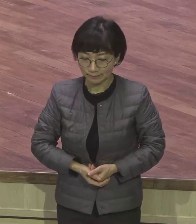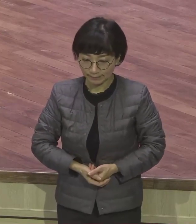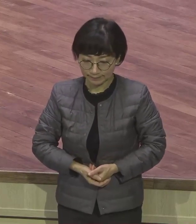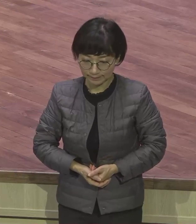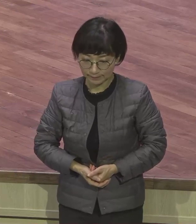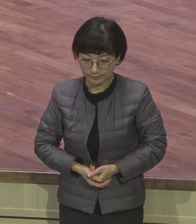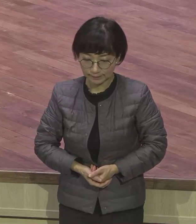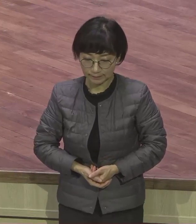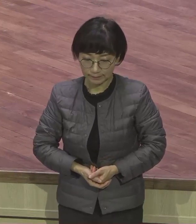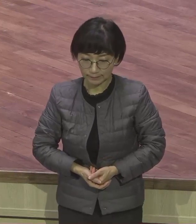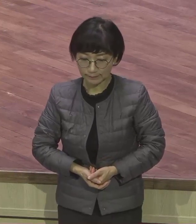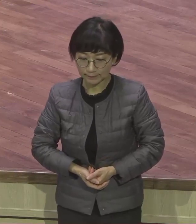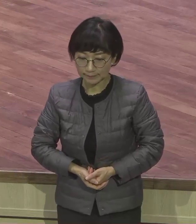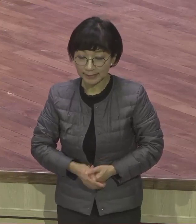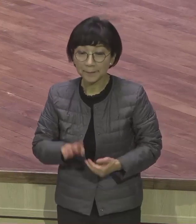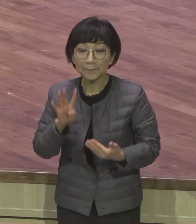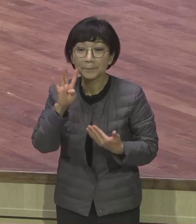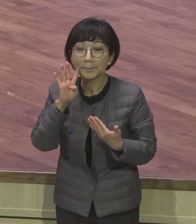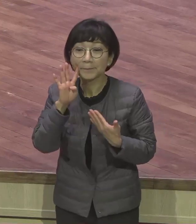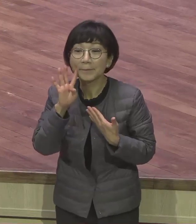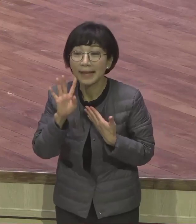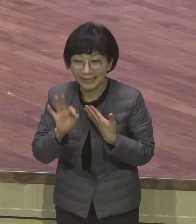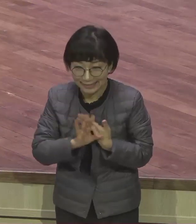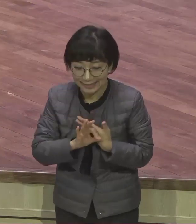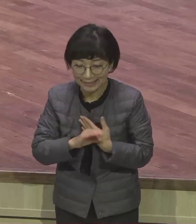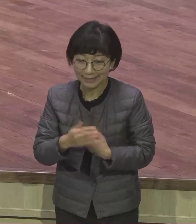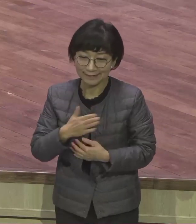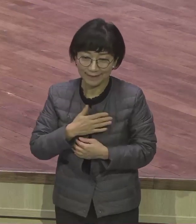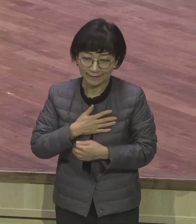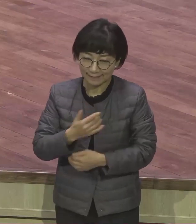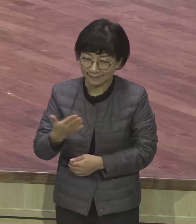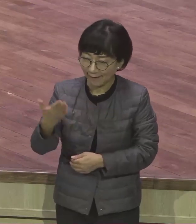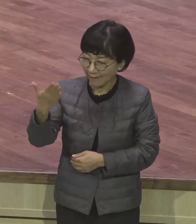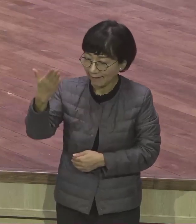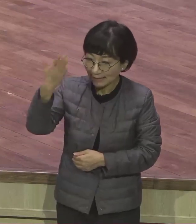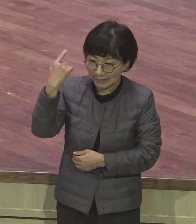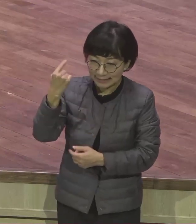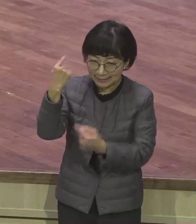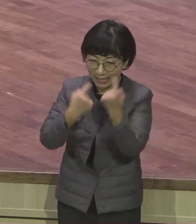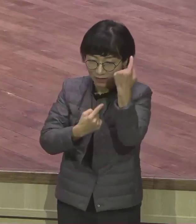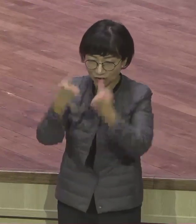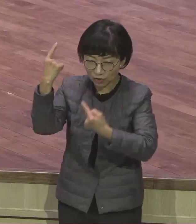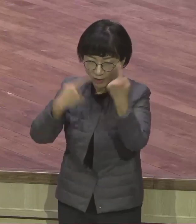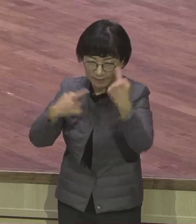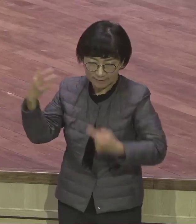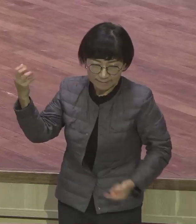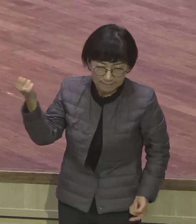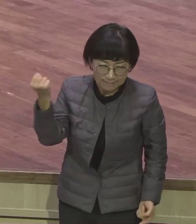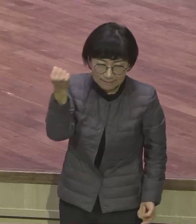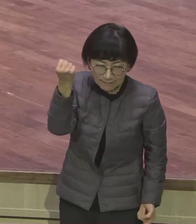만약 내가 과거에 받은 상처 그 상처 때문에 상처를 24시 한다